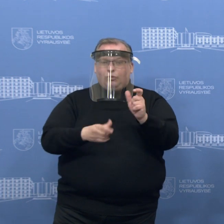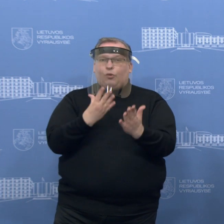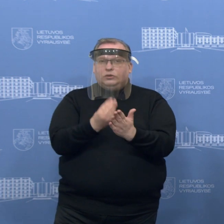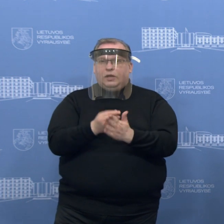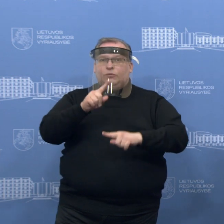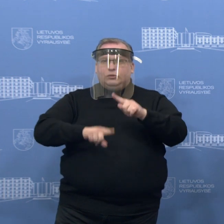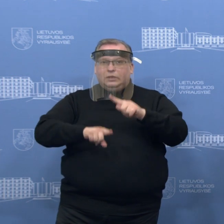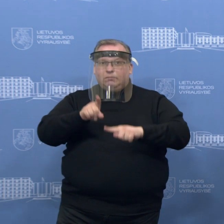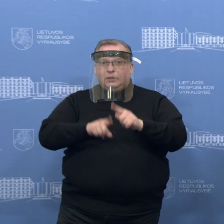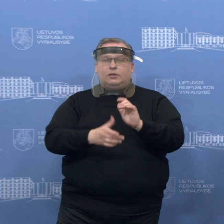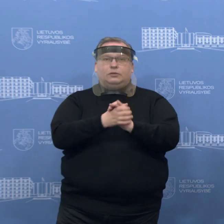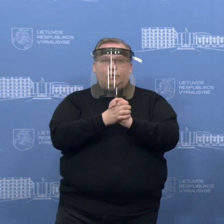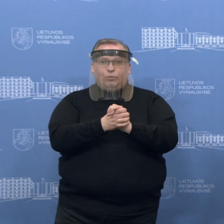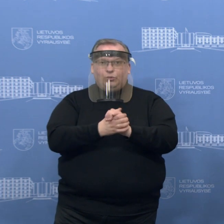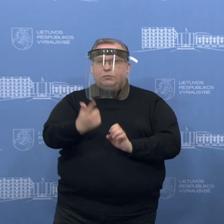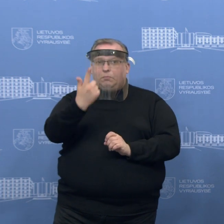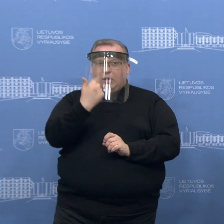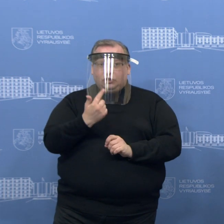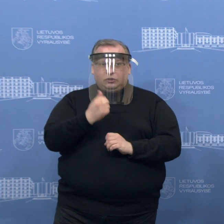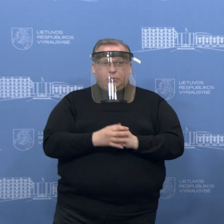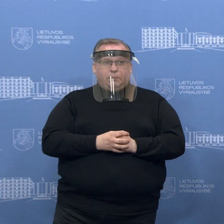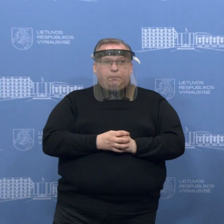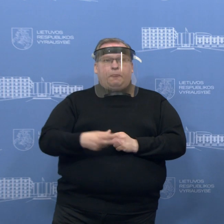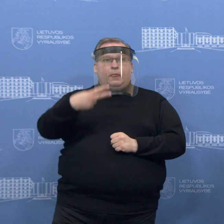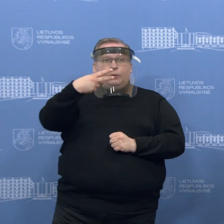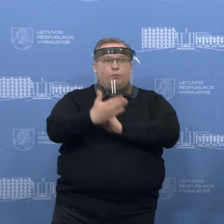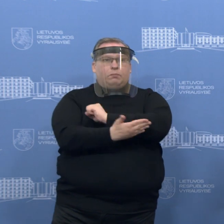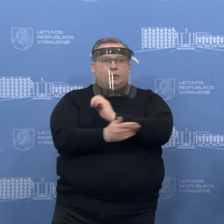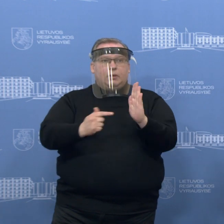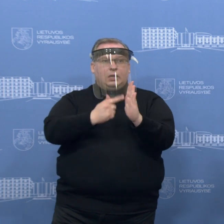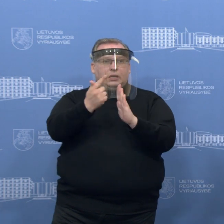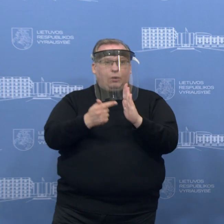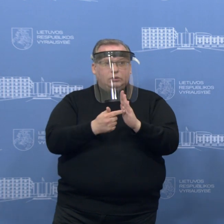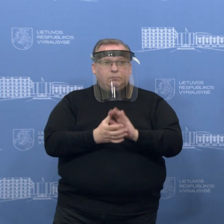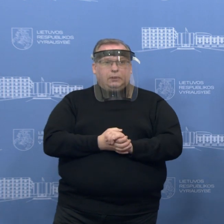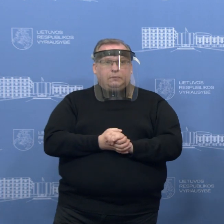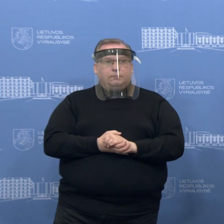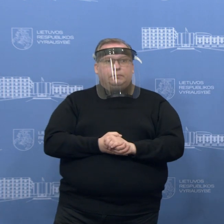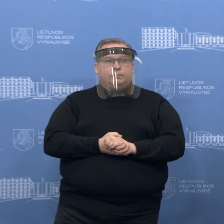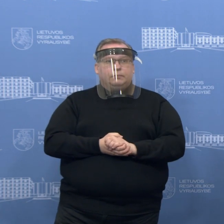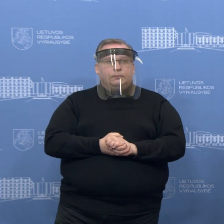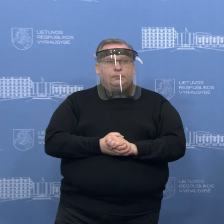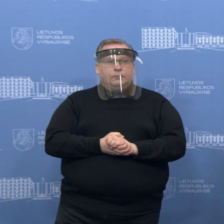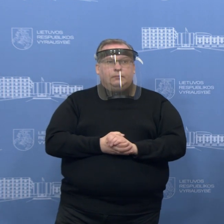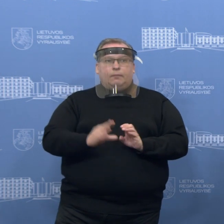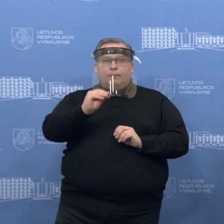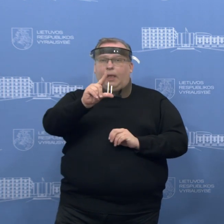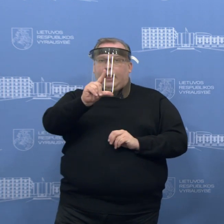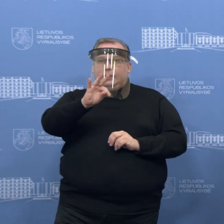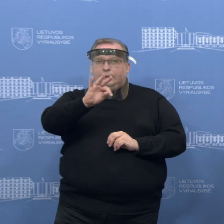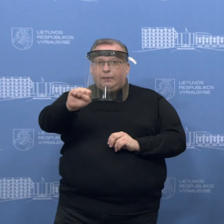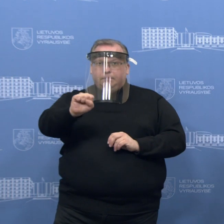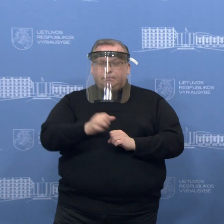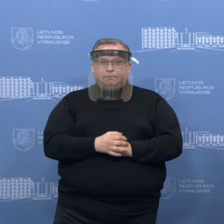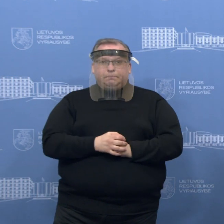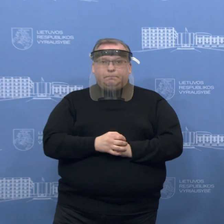artimuosius draugus ir pažįstamus. Ir matau, yra du paskutinių klausimai iš abiejų naujėdų agentūrų, tai gal pradėsim nuo Eltos ir Paulinas